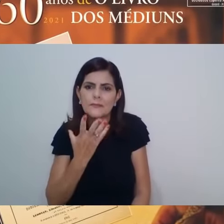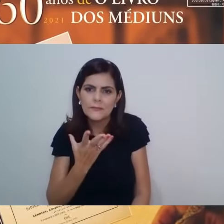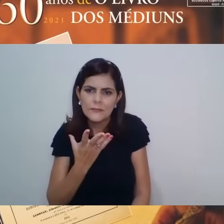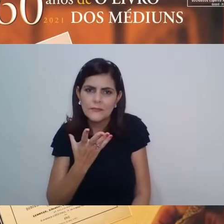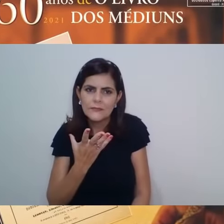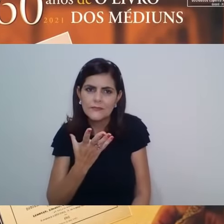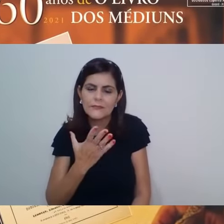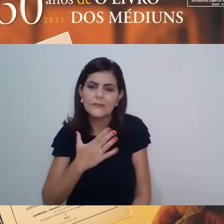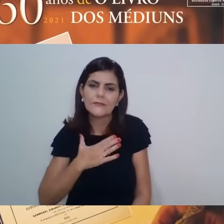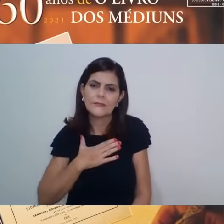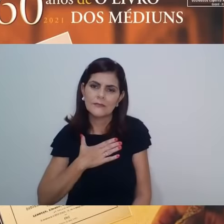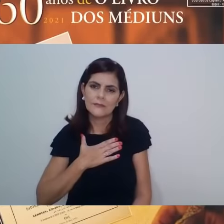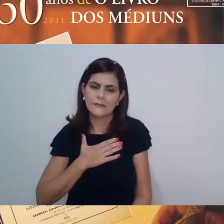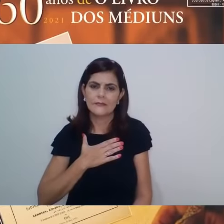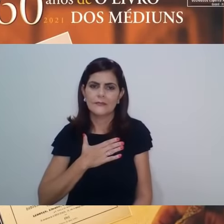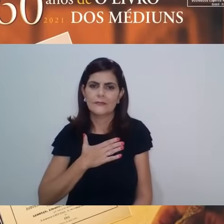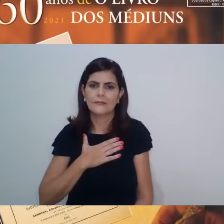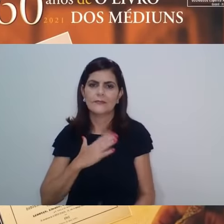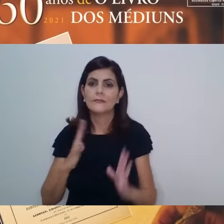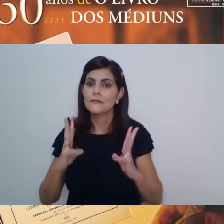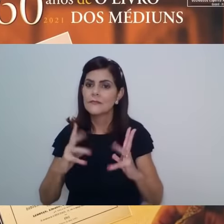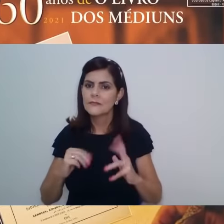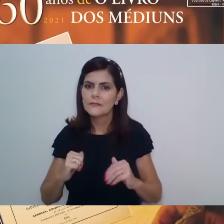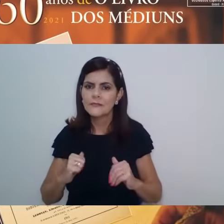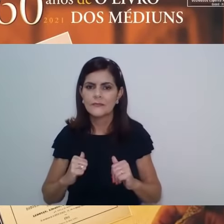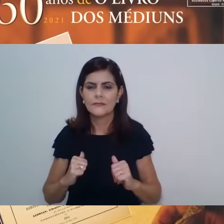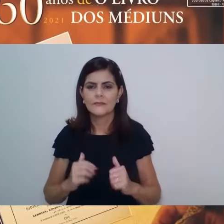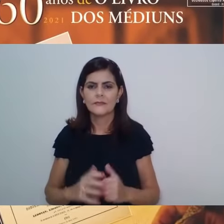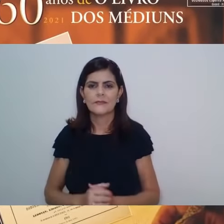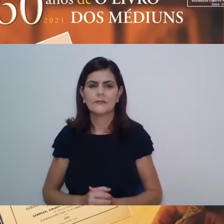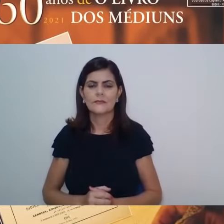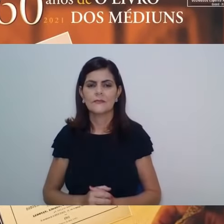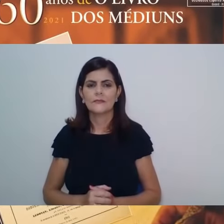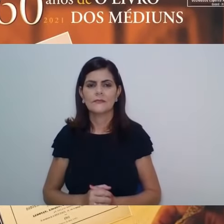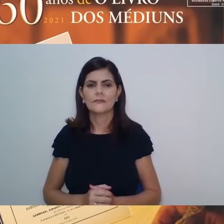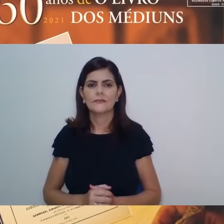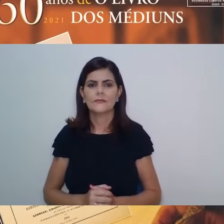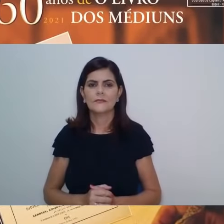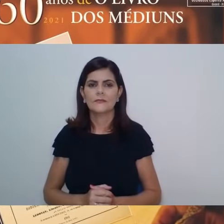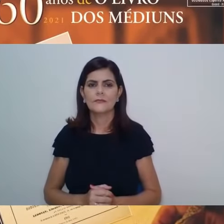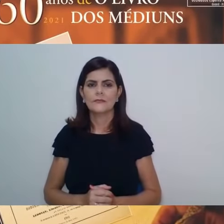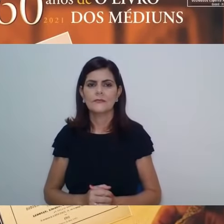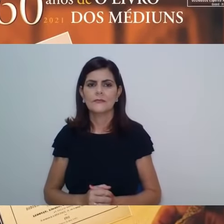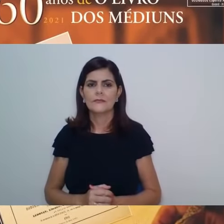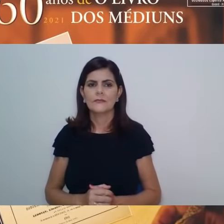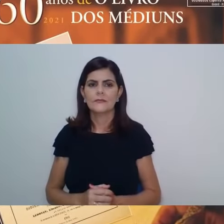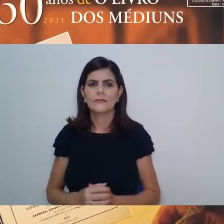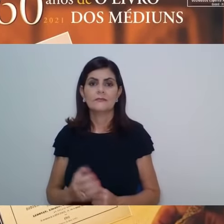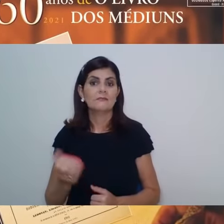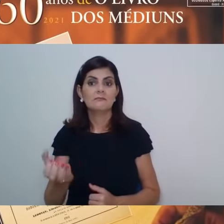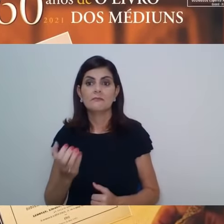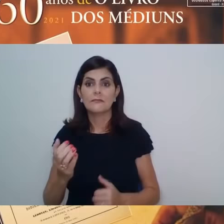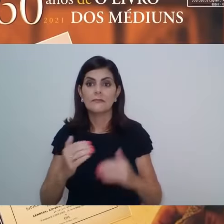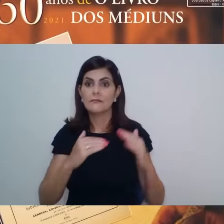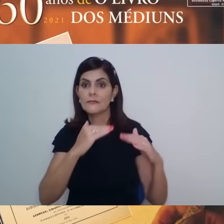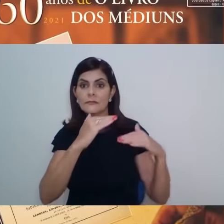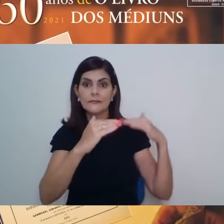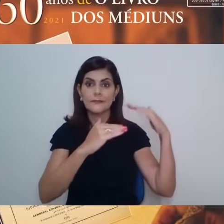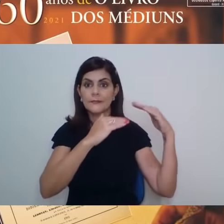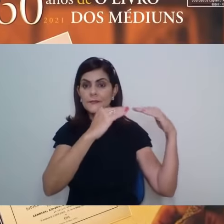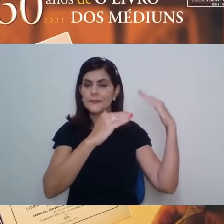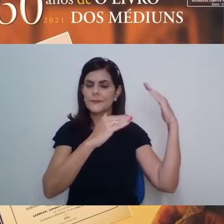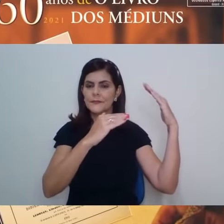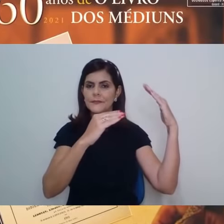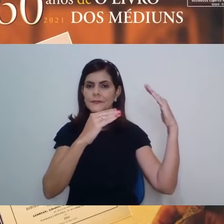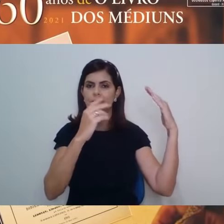útil para nós, porque não temos a pretensão de alcançar os píncaros de exemplificação de um apóstolo Paulo,